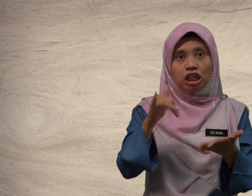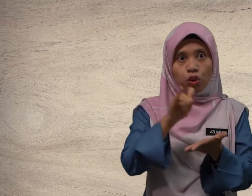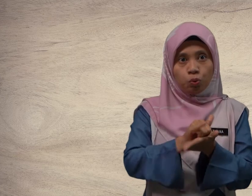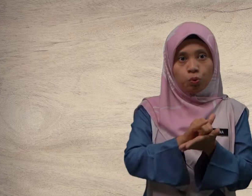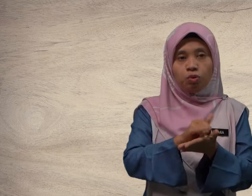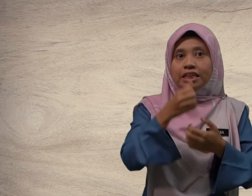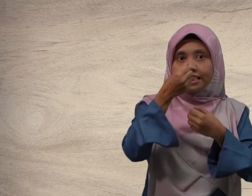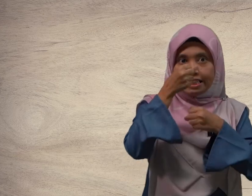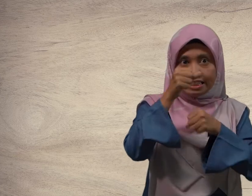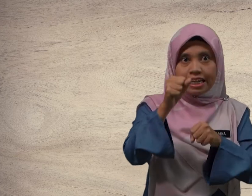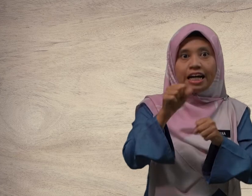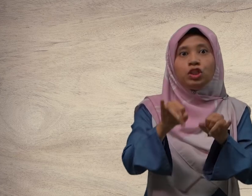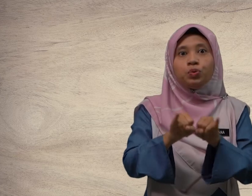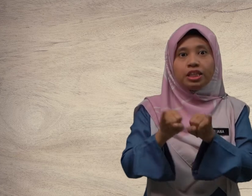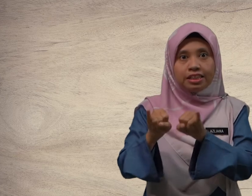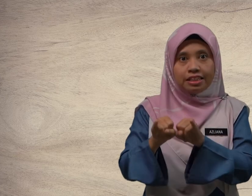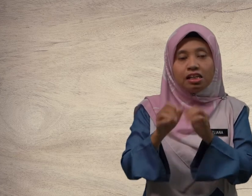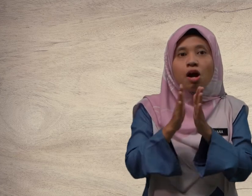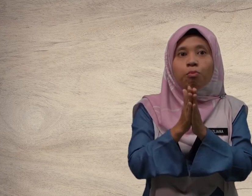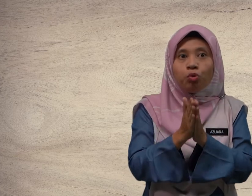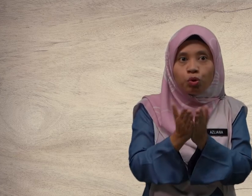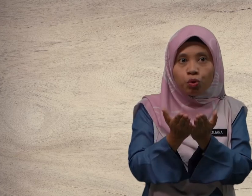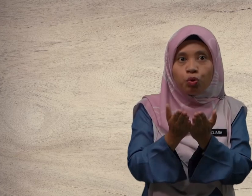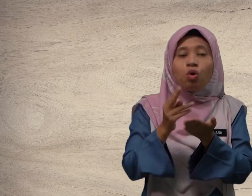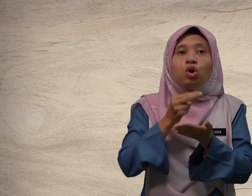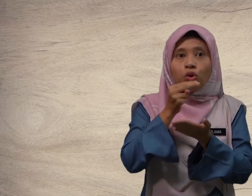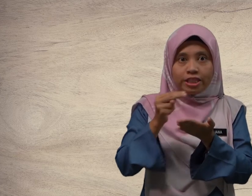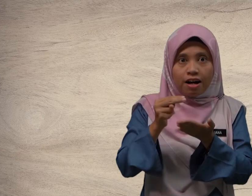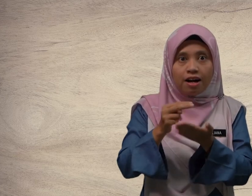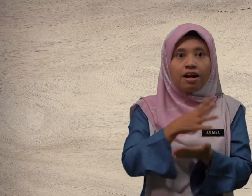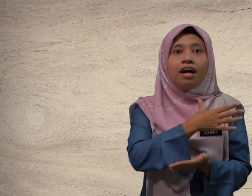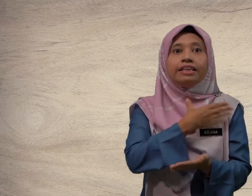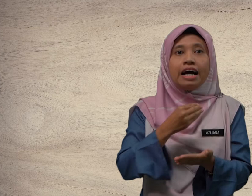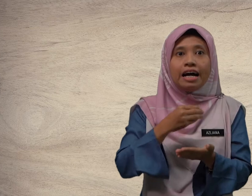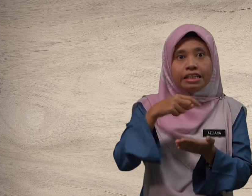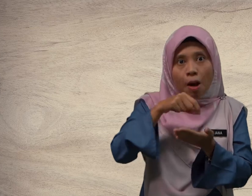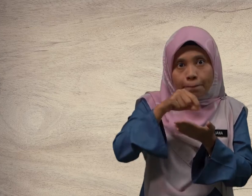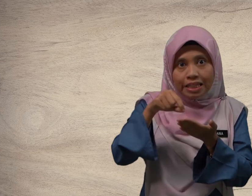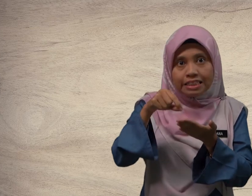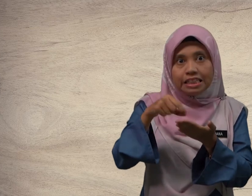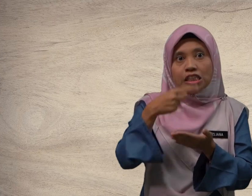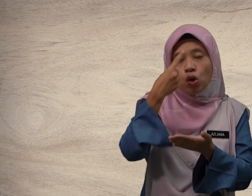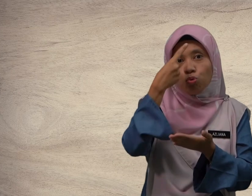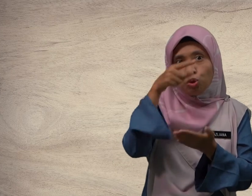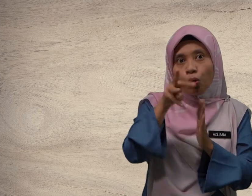itu, sediakan juga buku, nota dan pensel untuk